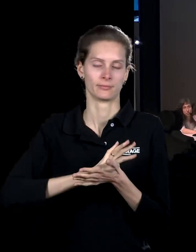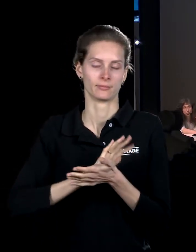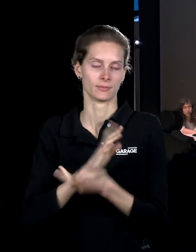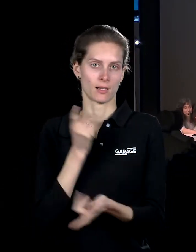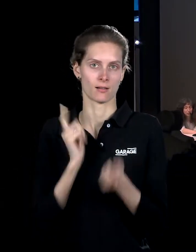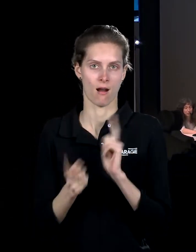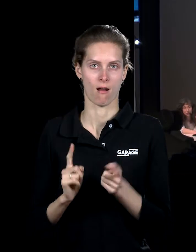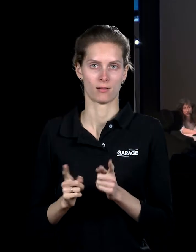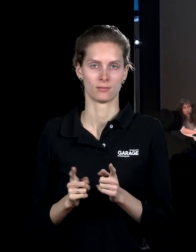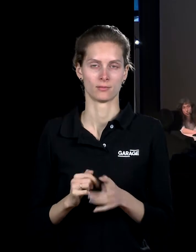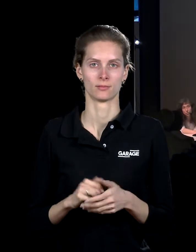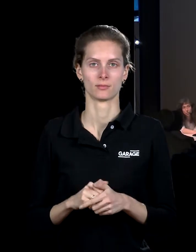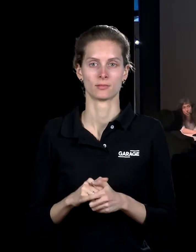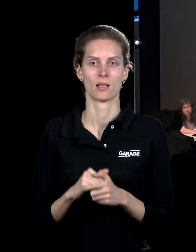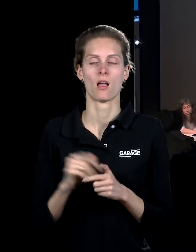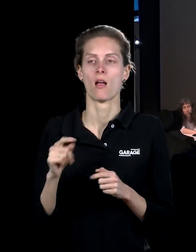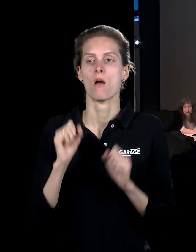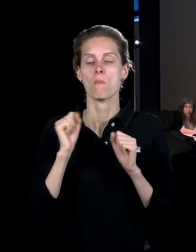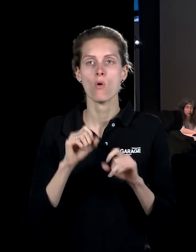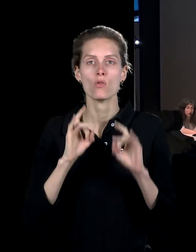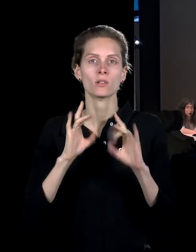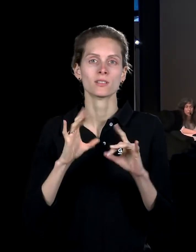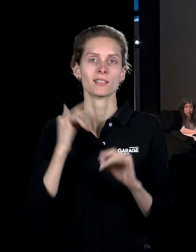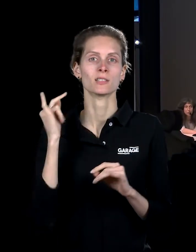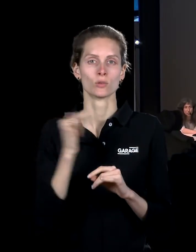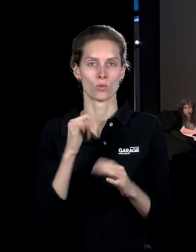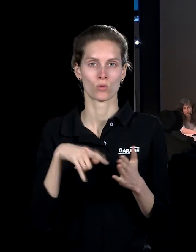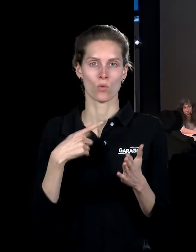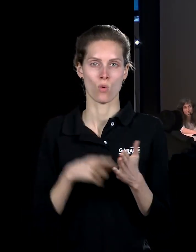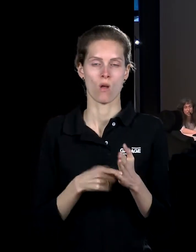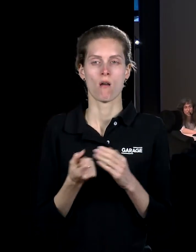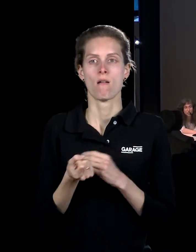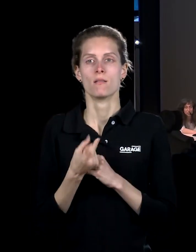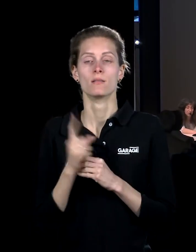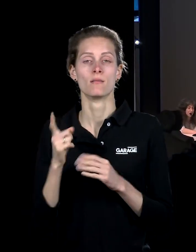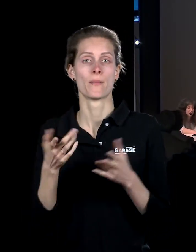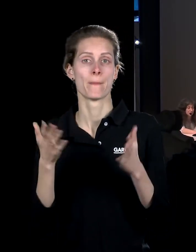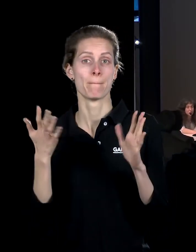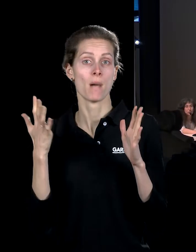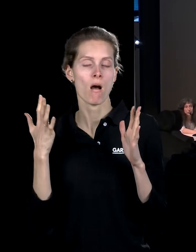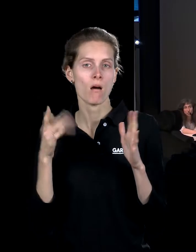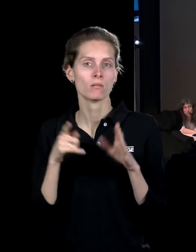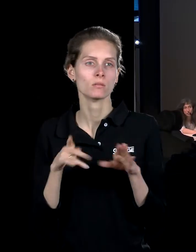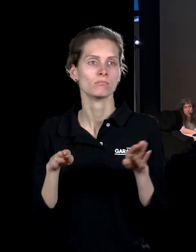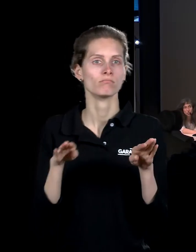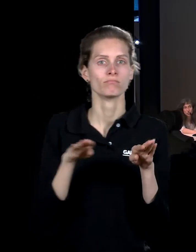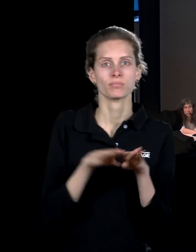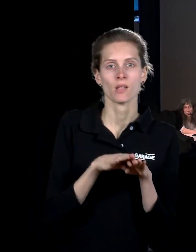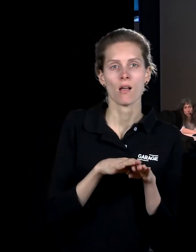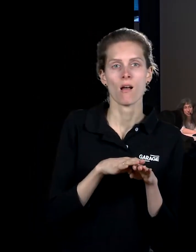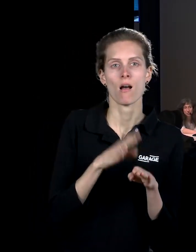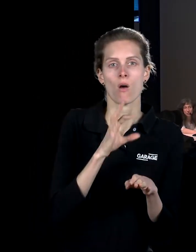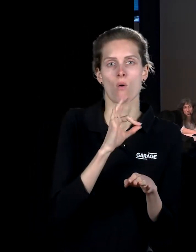стороны, позволяет рассказать историю этого города, каким образом этот парк соотносится с рыцарским